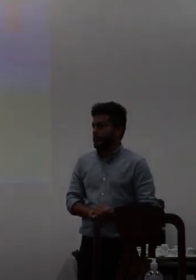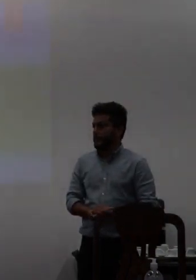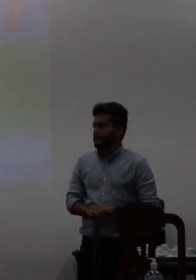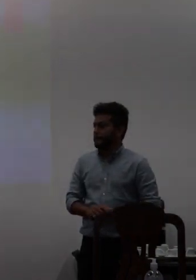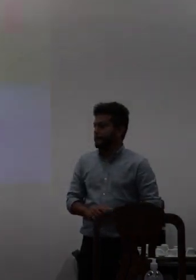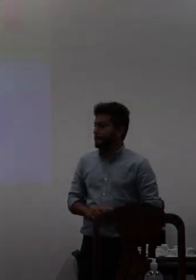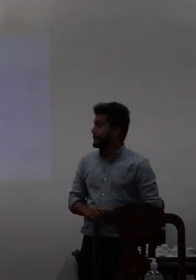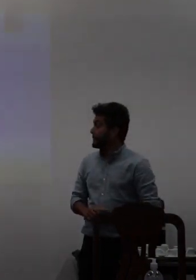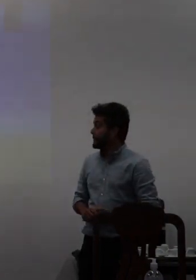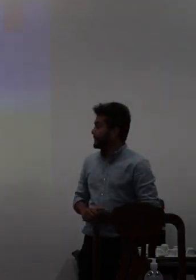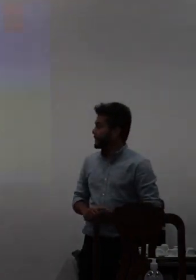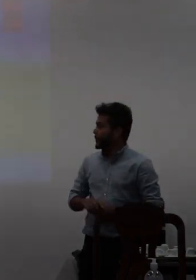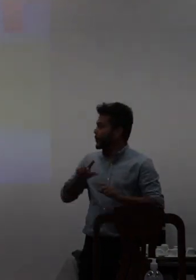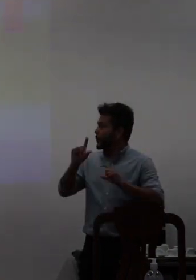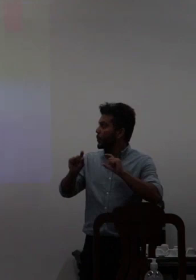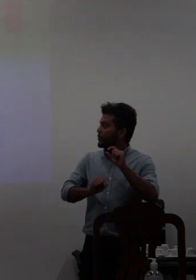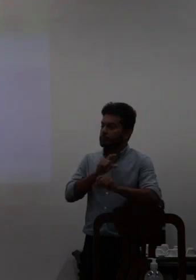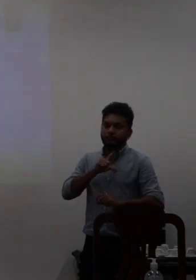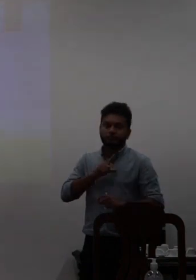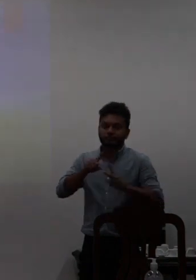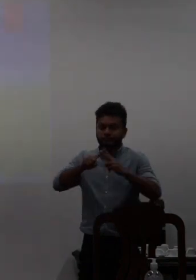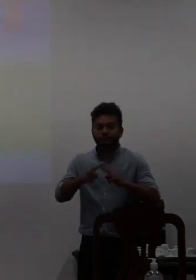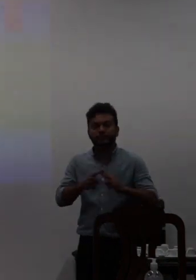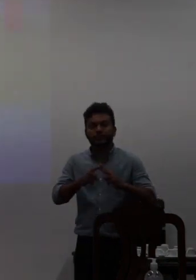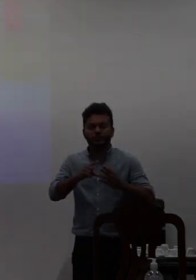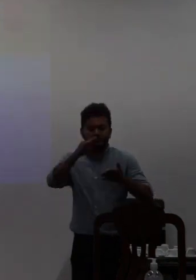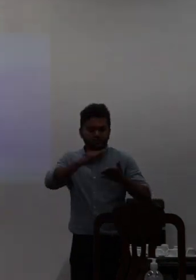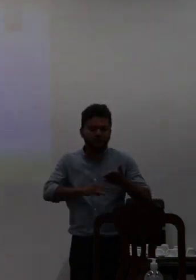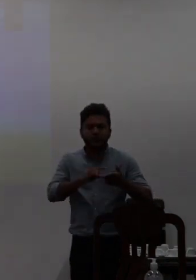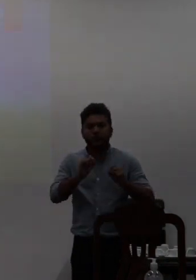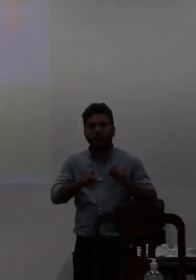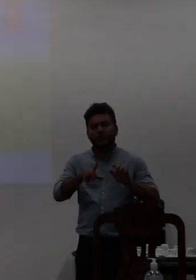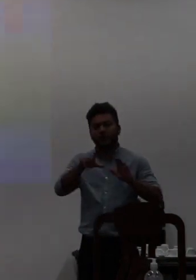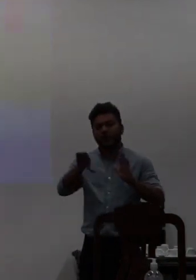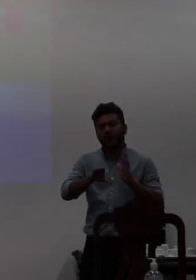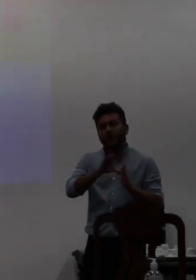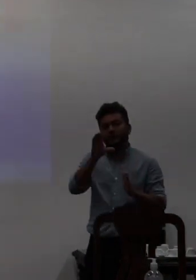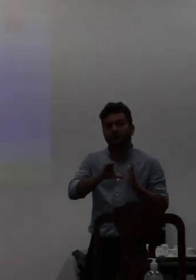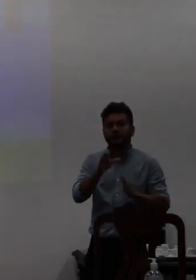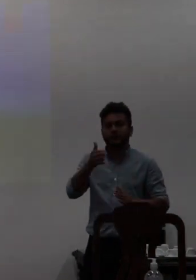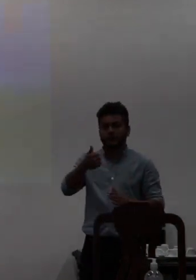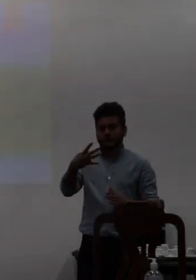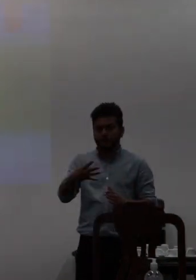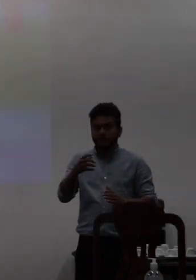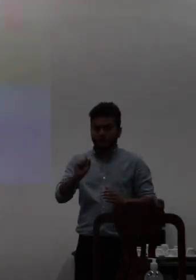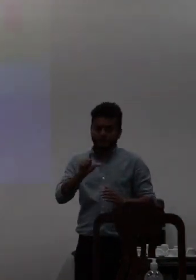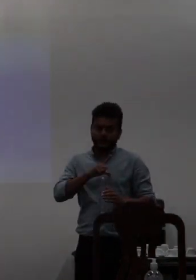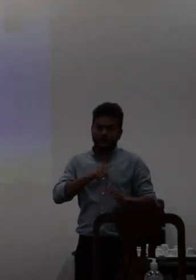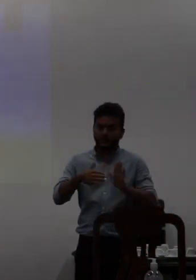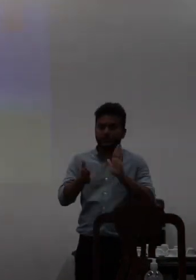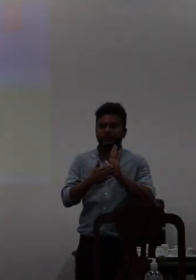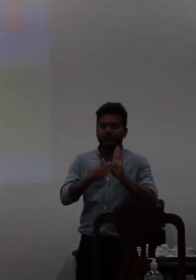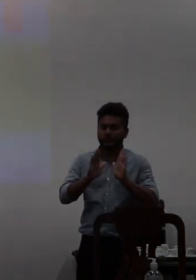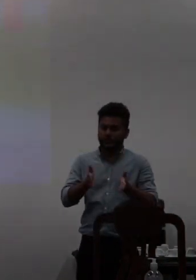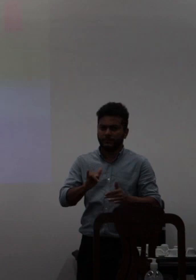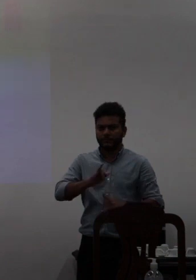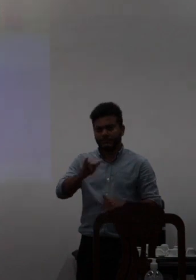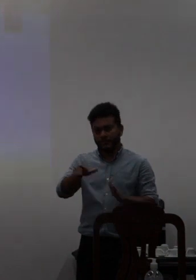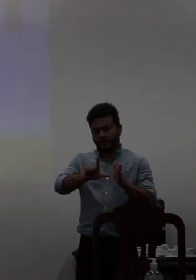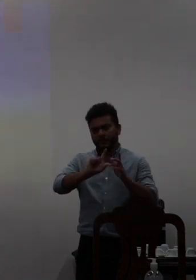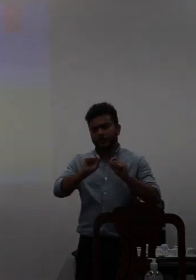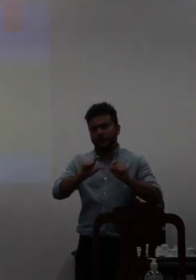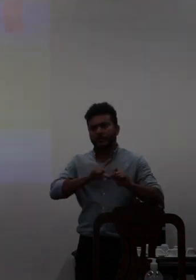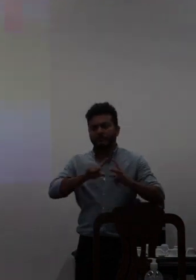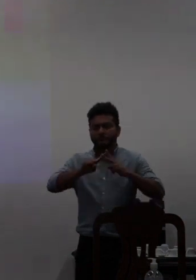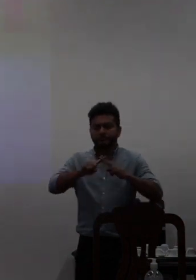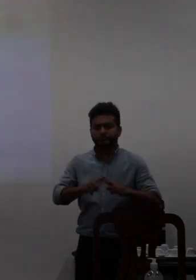o que foi revisado foi revisado o capítulo 14 porque tinha uma previsão como já foi dito de